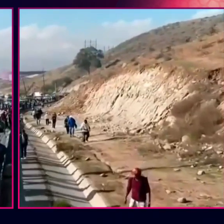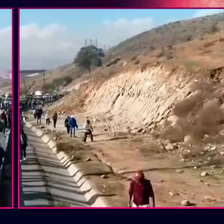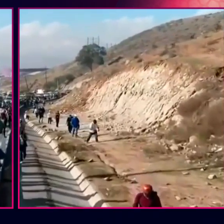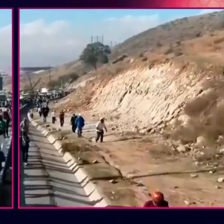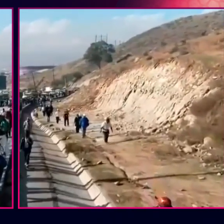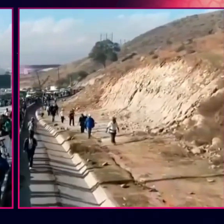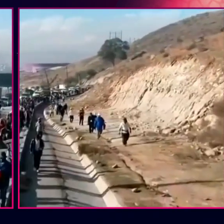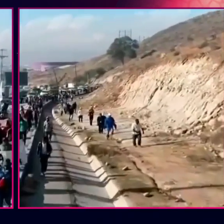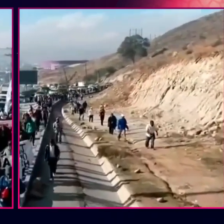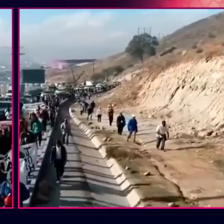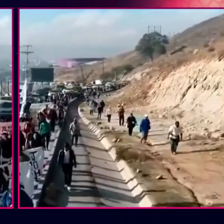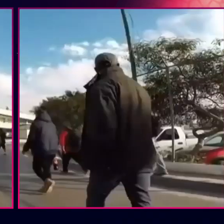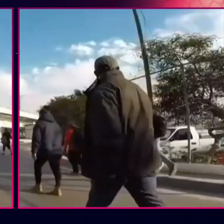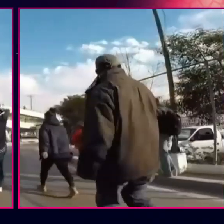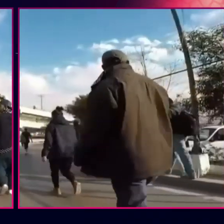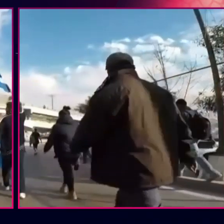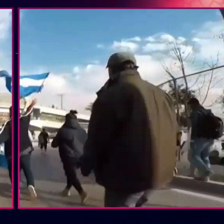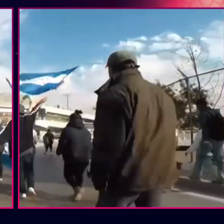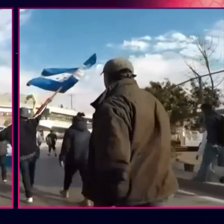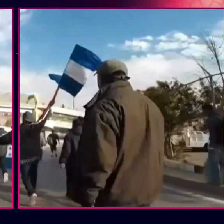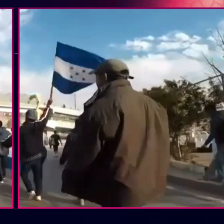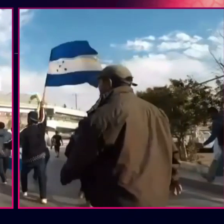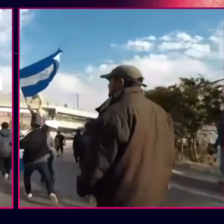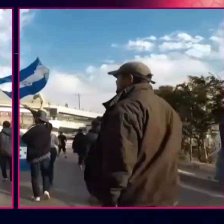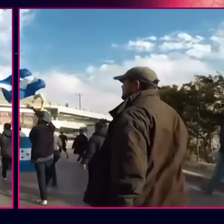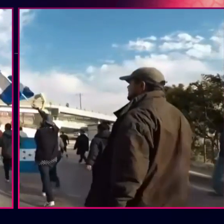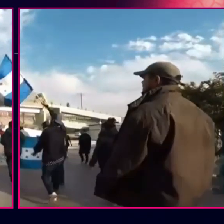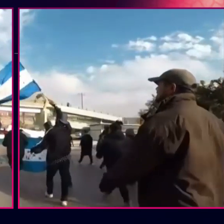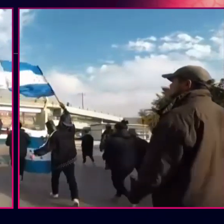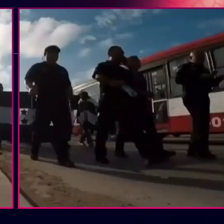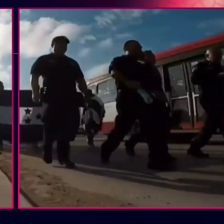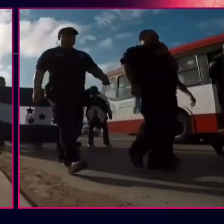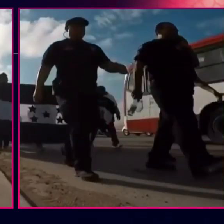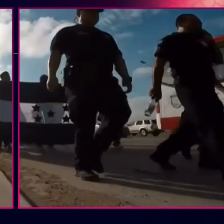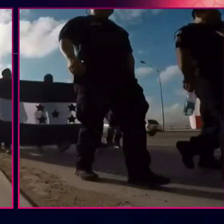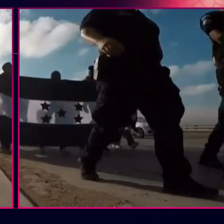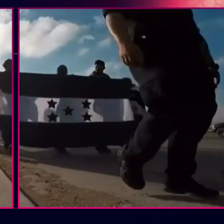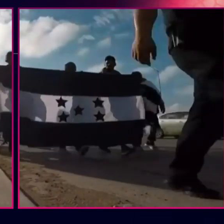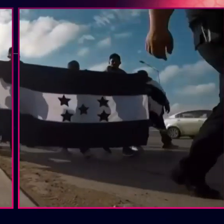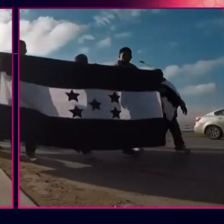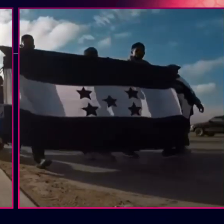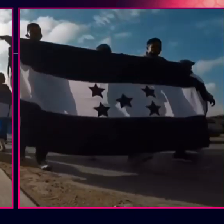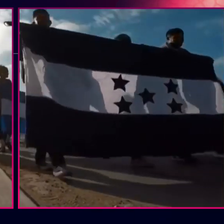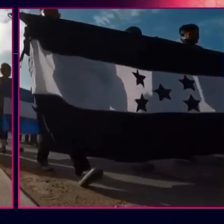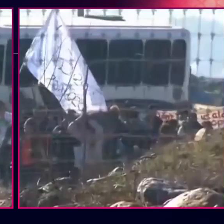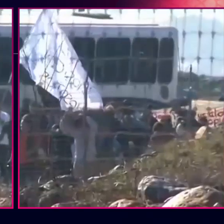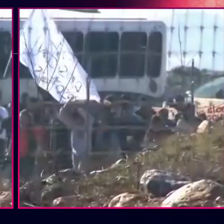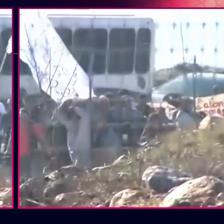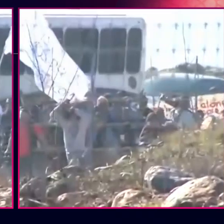ezin zailo deutu, bultxatzen dituzte. Horregatik, guztiagatik,